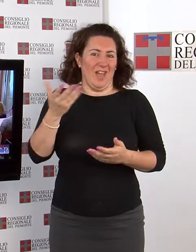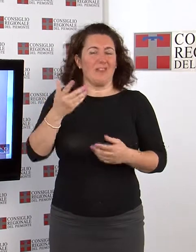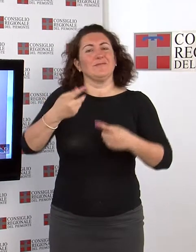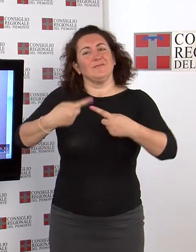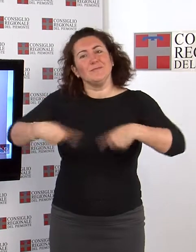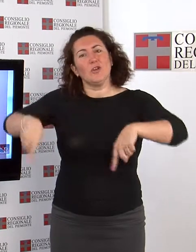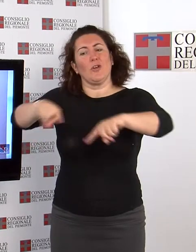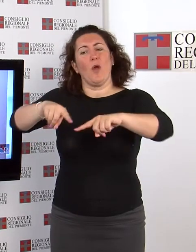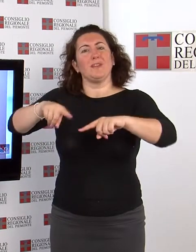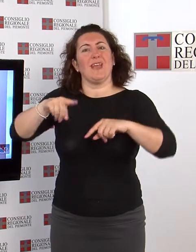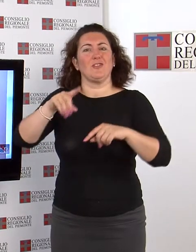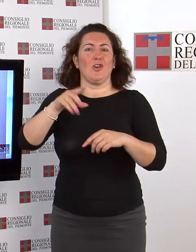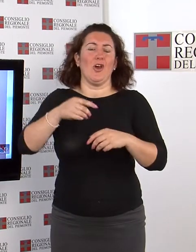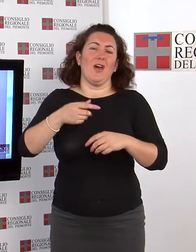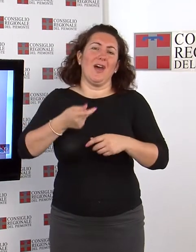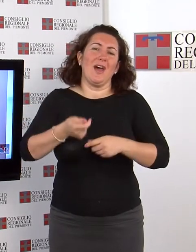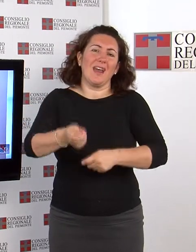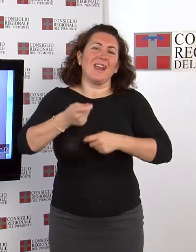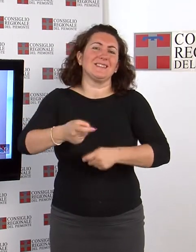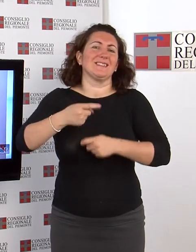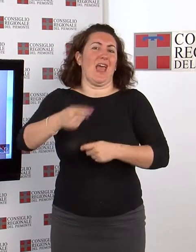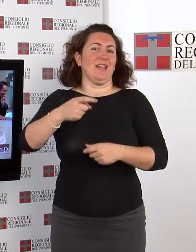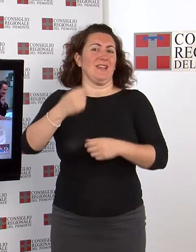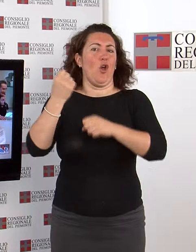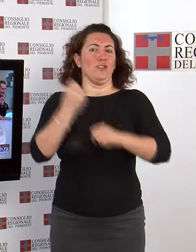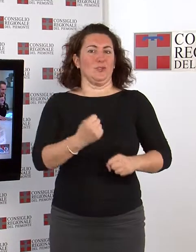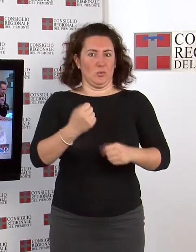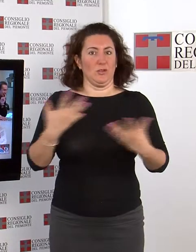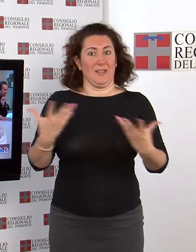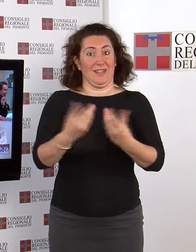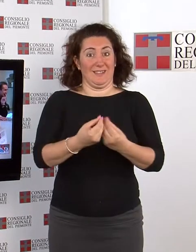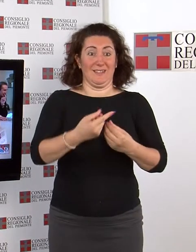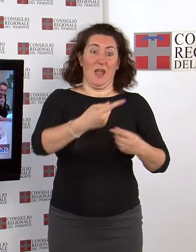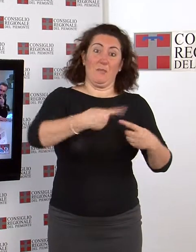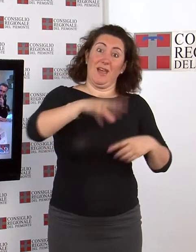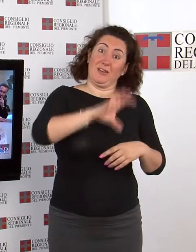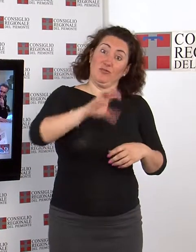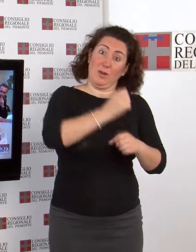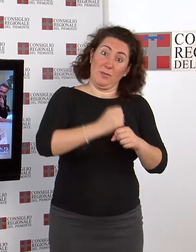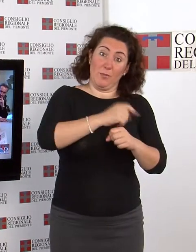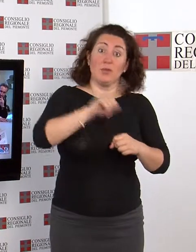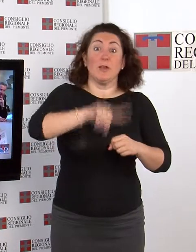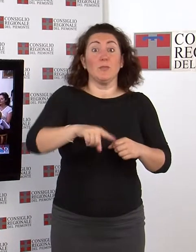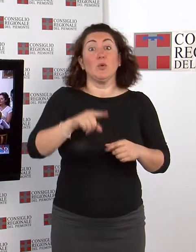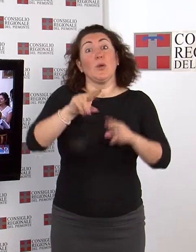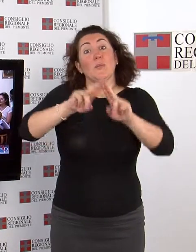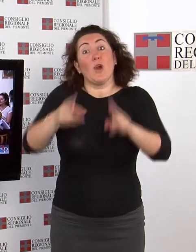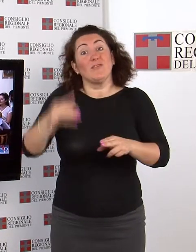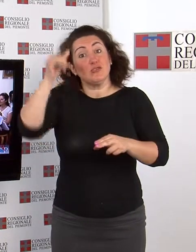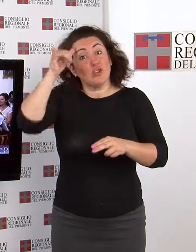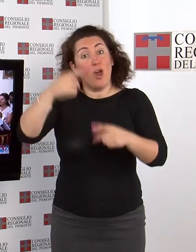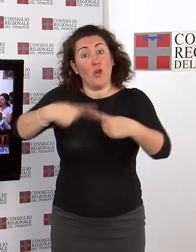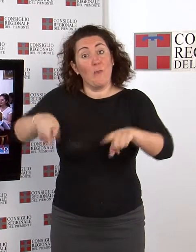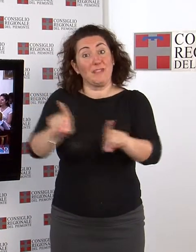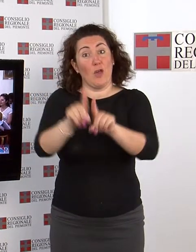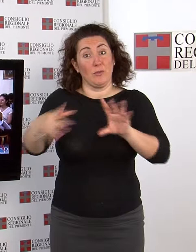Resistenza e Costituzione in collaborazione con Unge in Piemonte e Comitato Resistenza e Costituzione della provincia di Torino. I